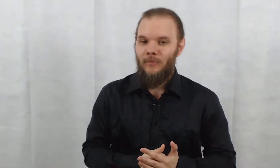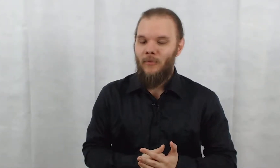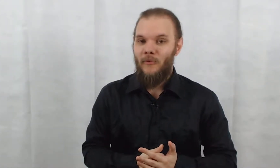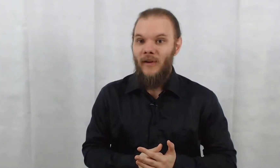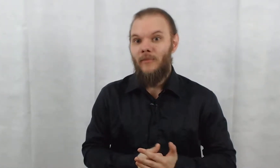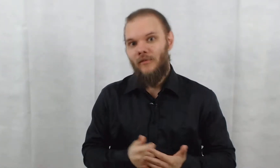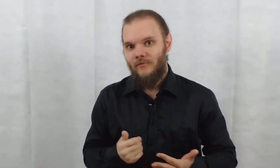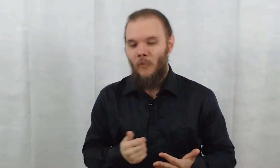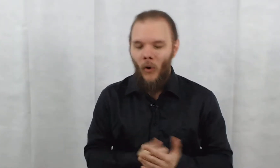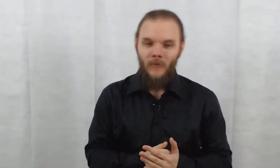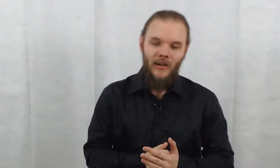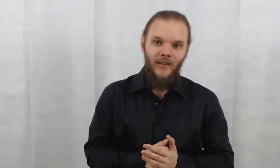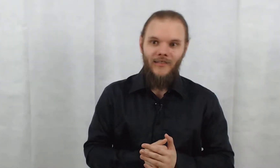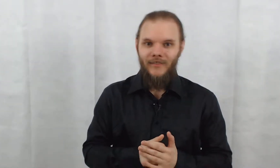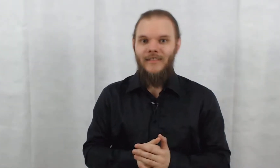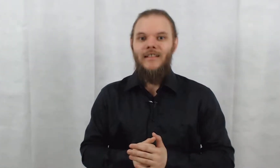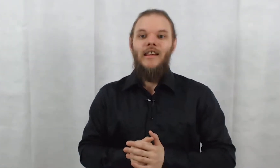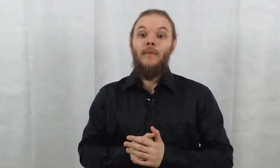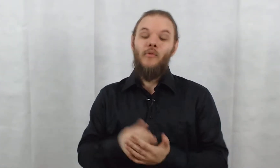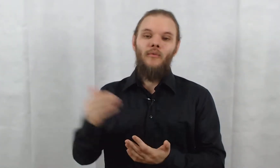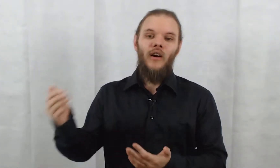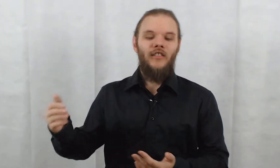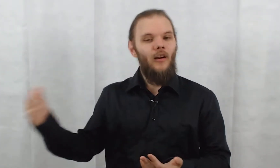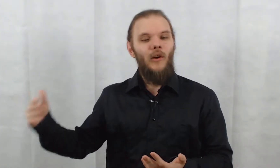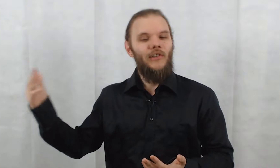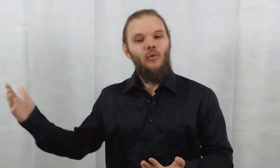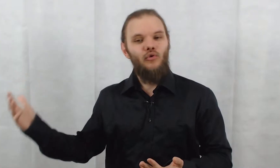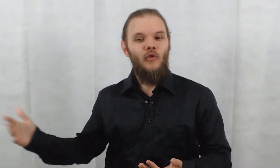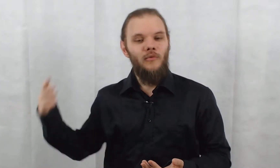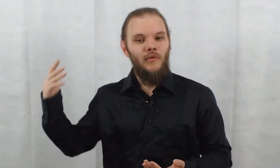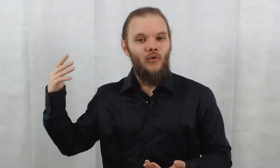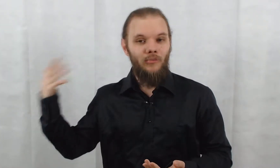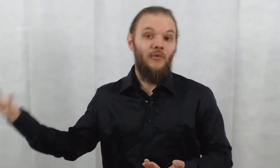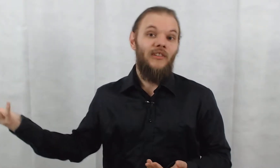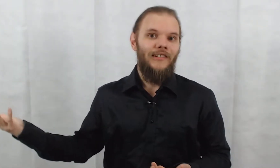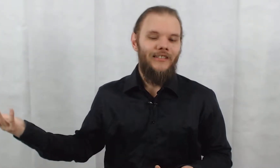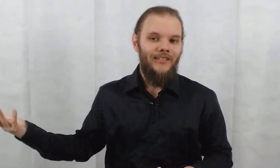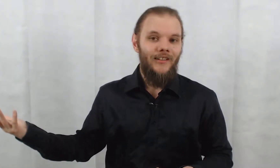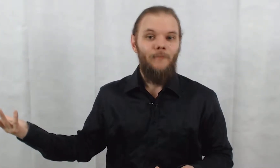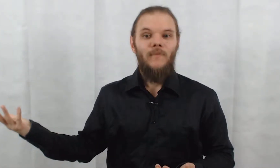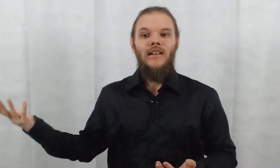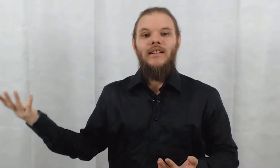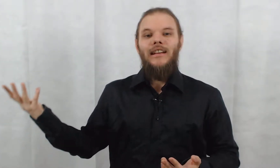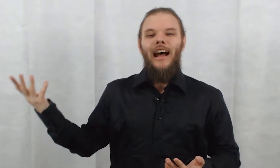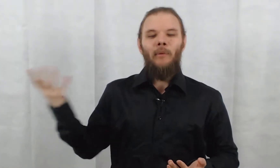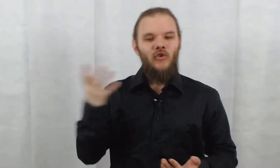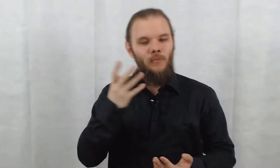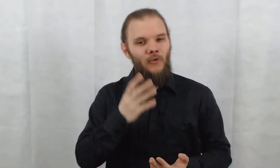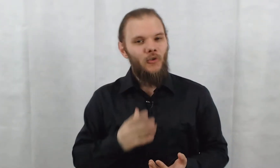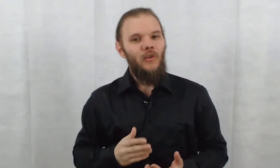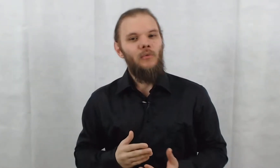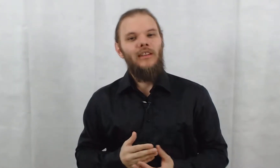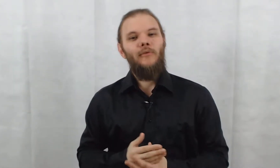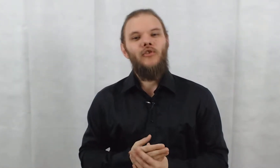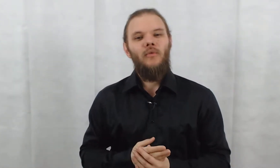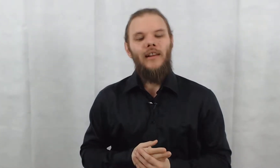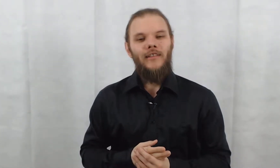propre femme. Bon, voilà. Et puis, on voit que c'est vraiment un salaud jusqu'au bout. Puisqu'en plus, c'est un assassin. Après, je ne pas sûr que ce soit lui qui ait fait tuer Alec.